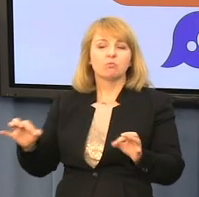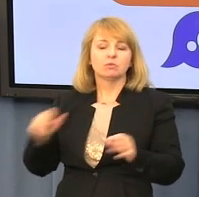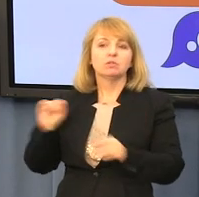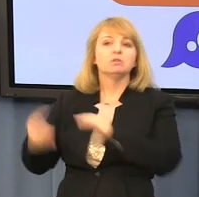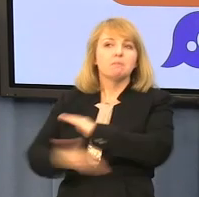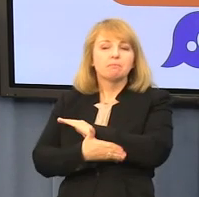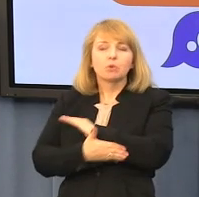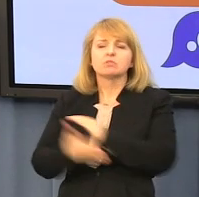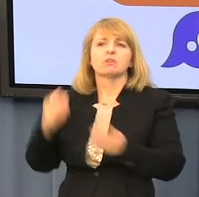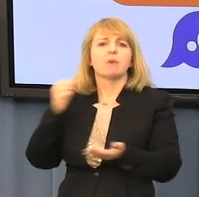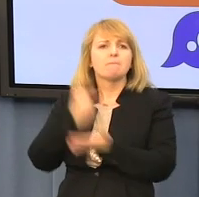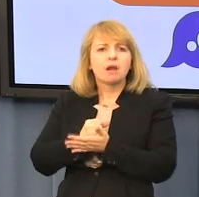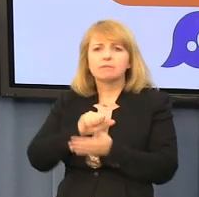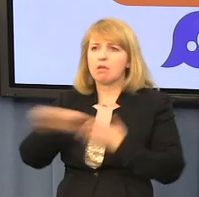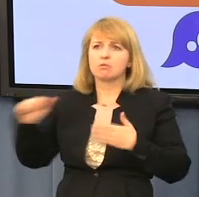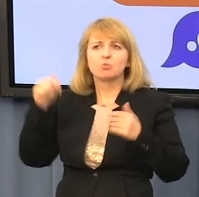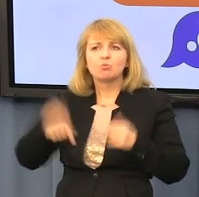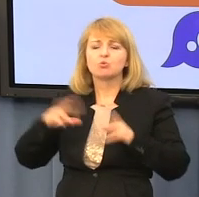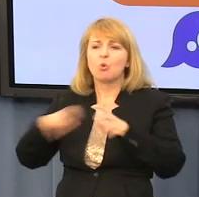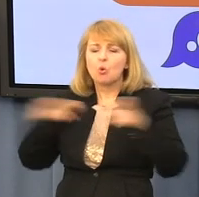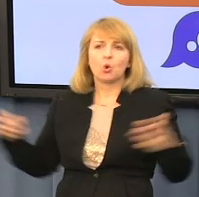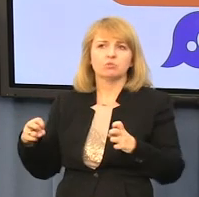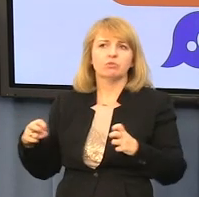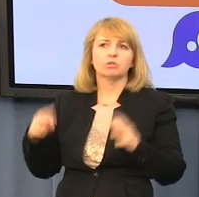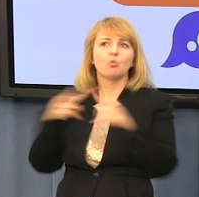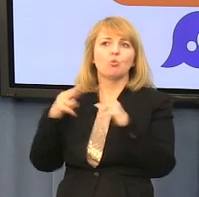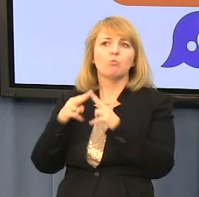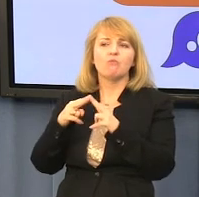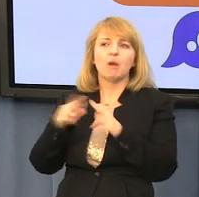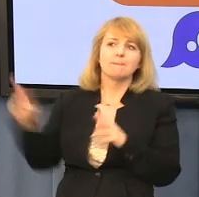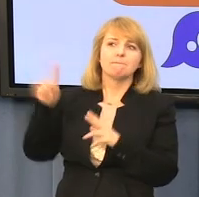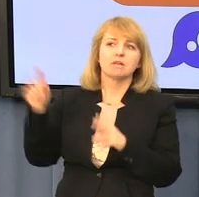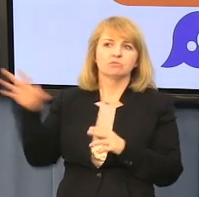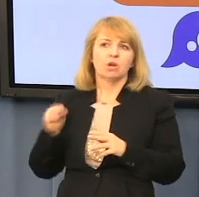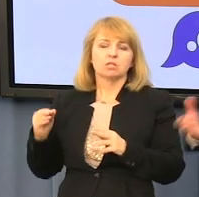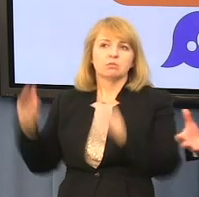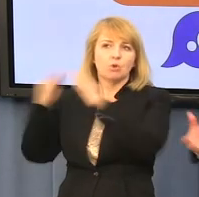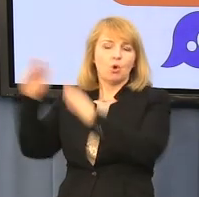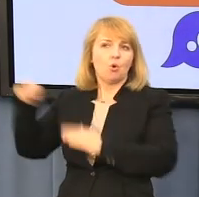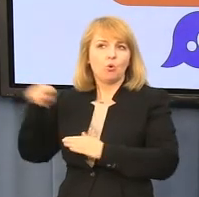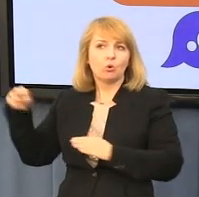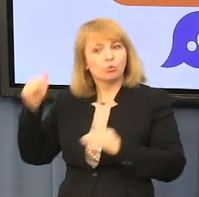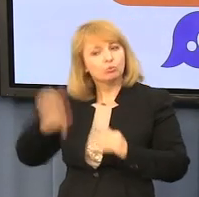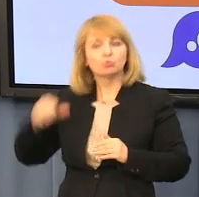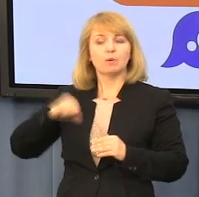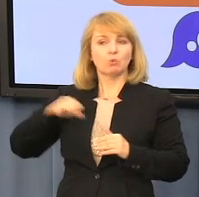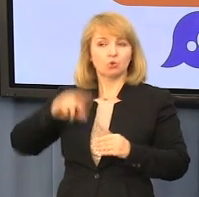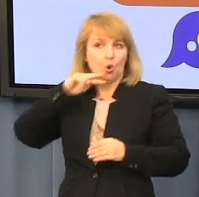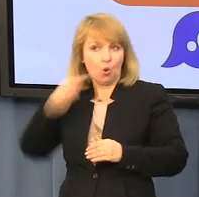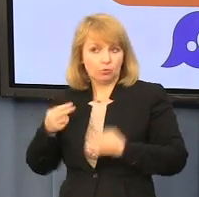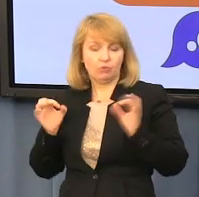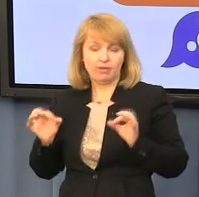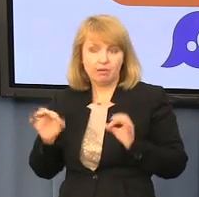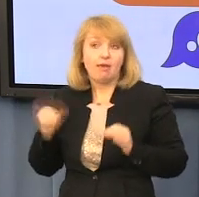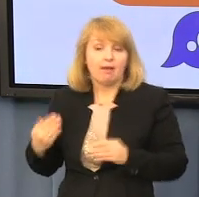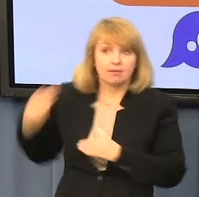konkordatu. Zobaczymy, jakie będą odpowiedzi ministra Sprawiedliwości Biernackiego i później Krajowej Rady Sandowniczej i w ogóle innych osób w tej sprawie. Jak potoczą się